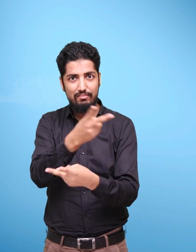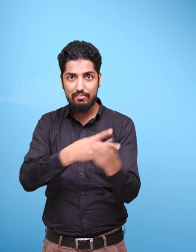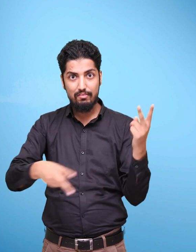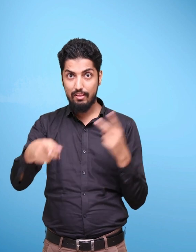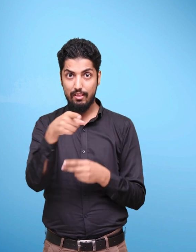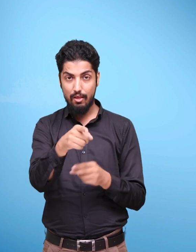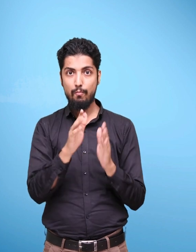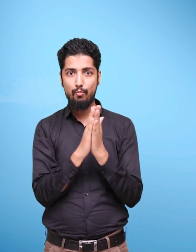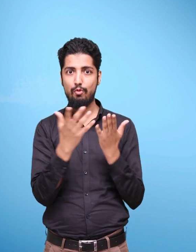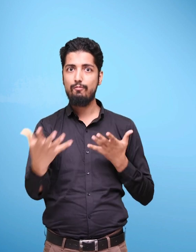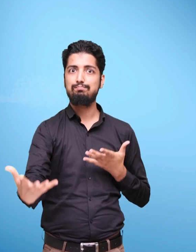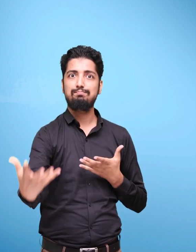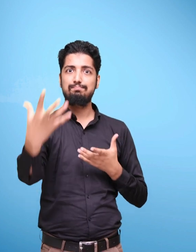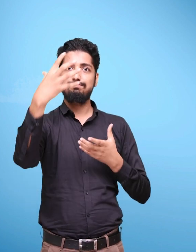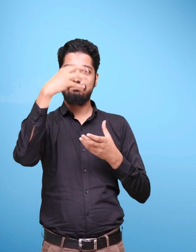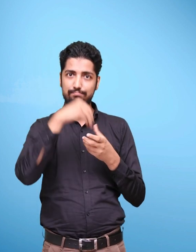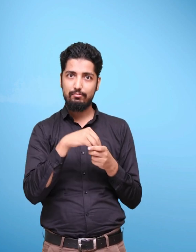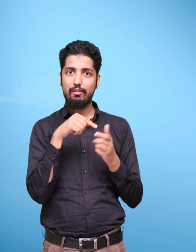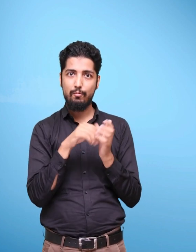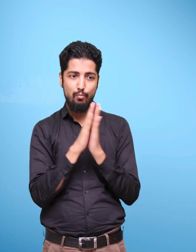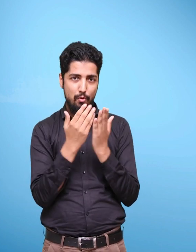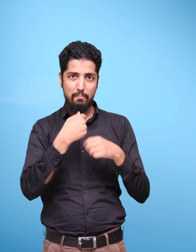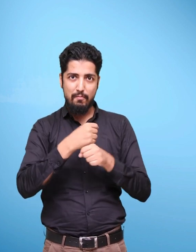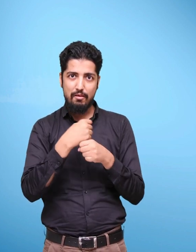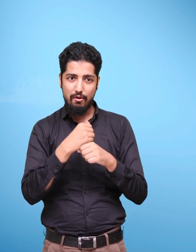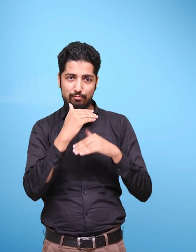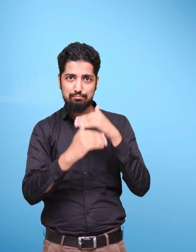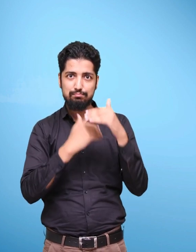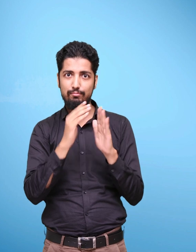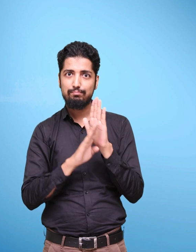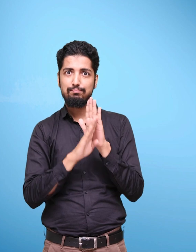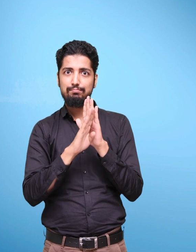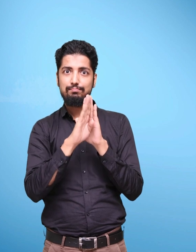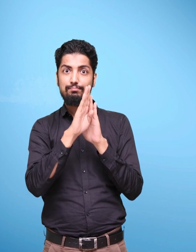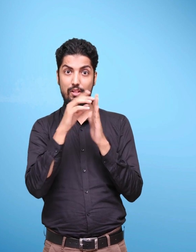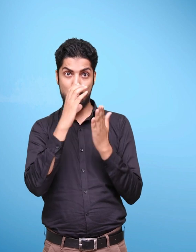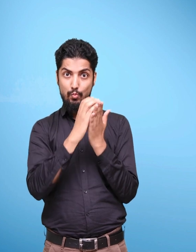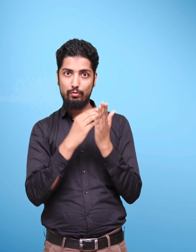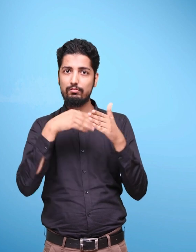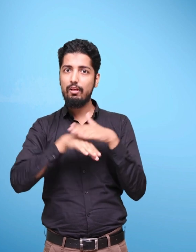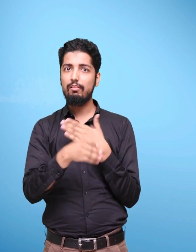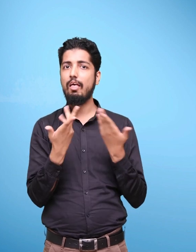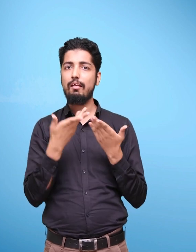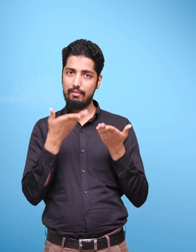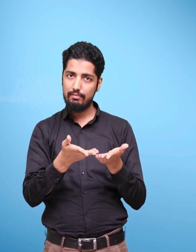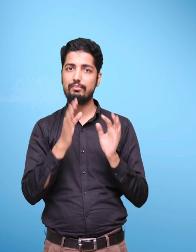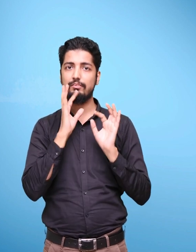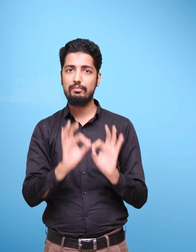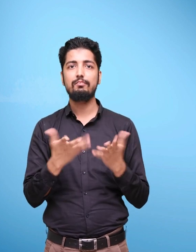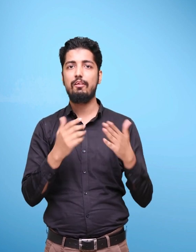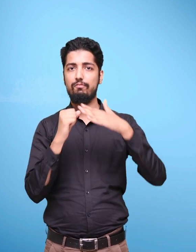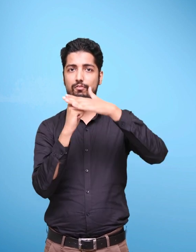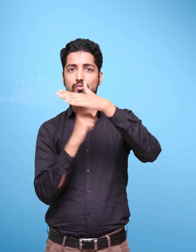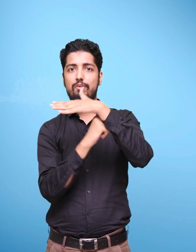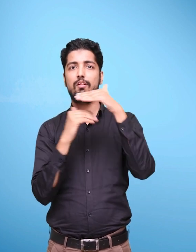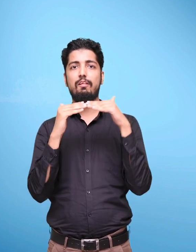textbooks attempt to connect to the children's real life by recognising their learning in the classroom and the